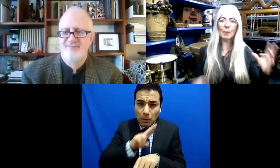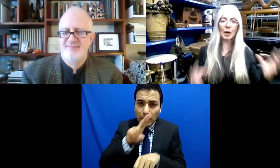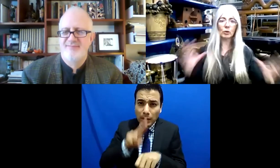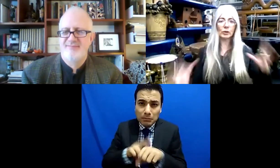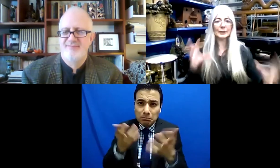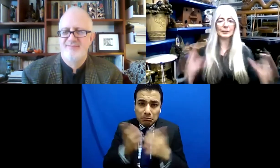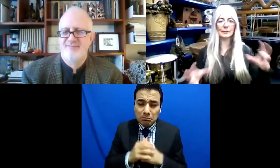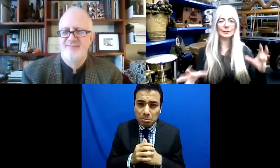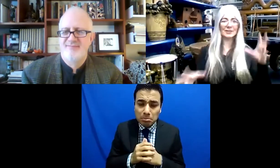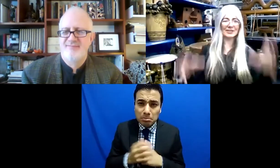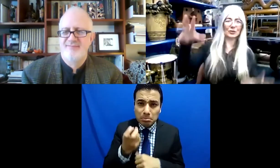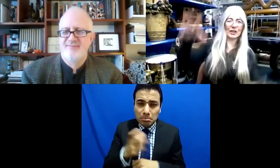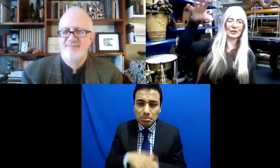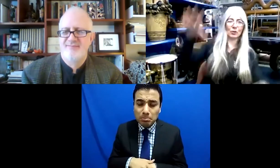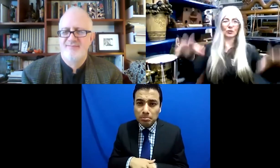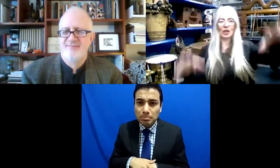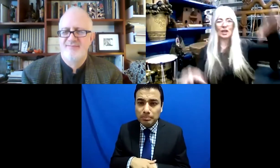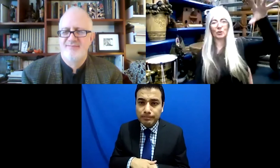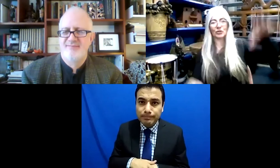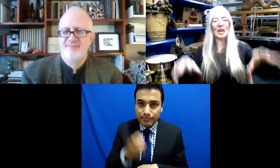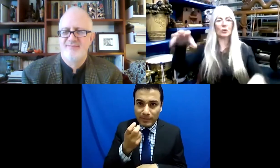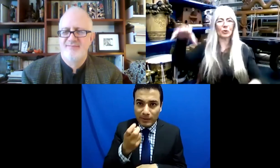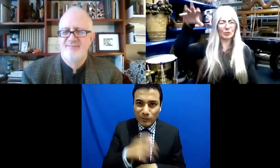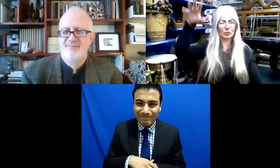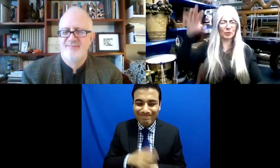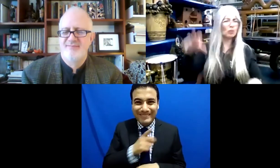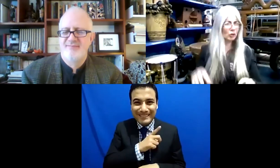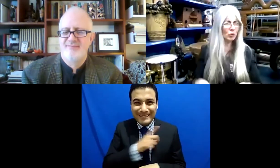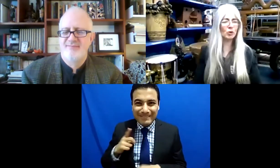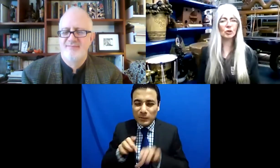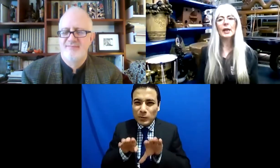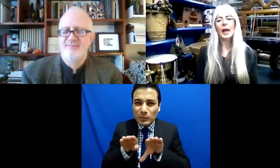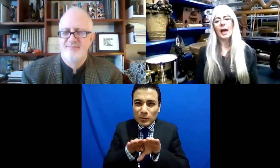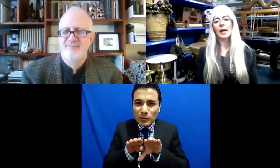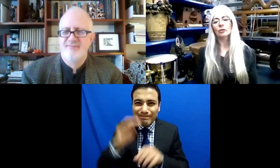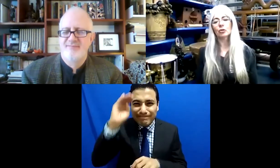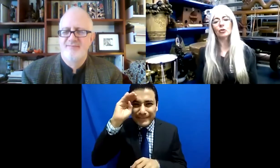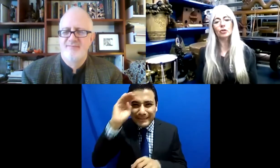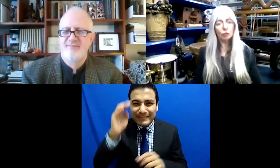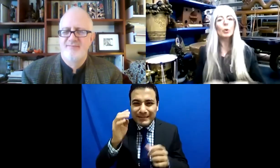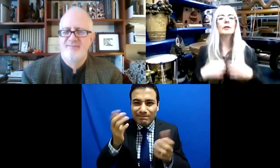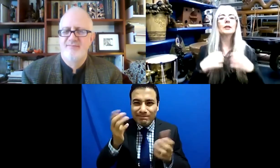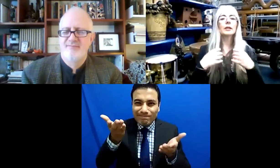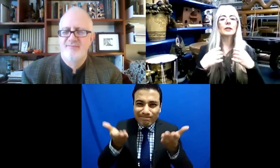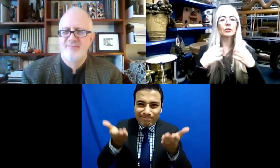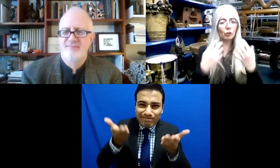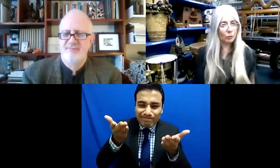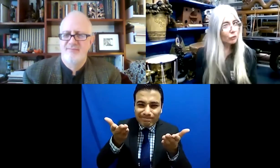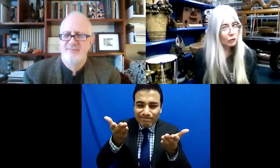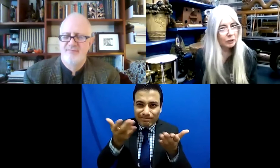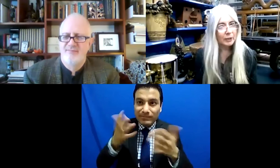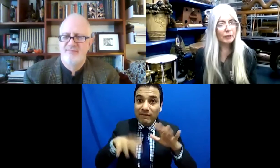Entonces, de algún modo hay que tratar. Bueno, a veces sucede que